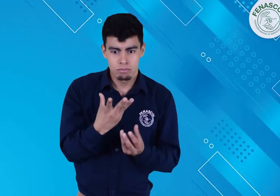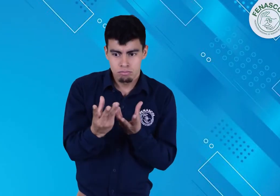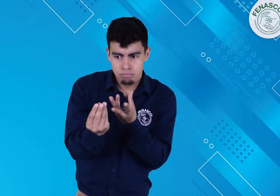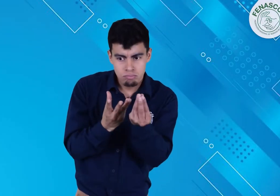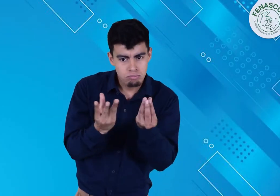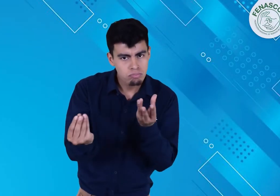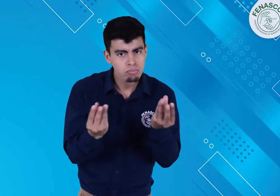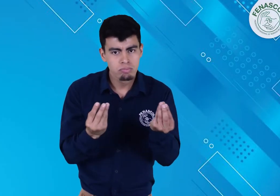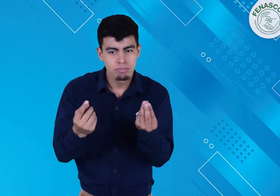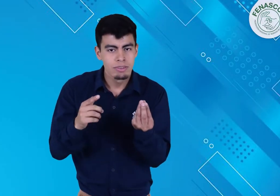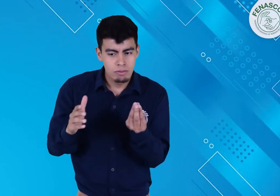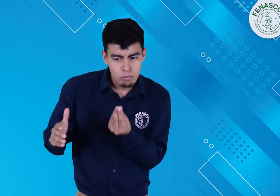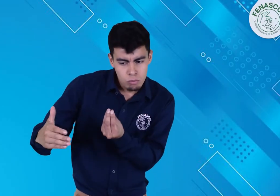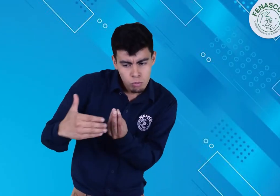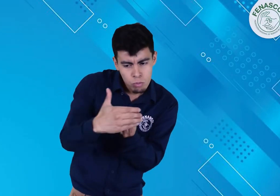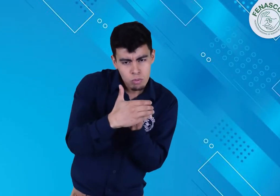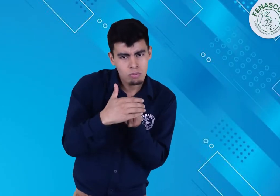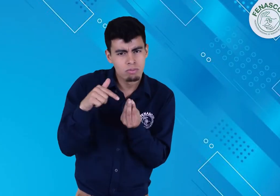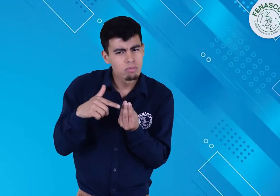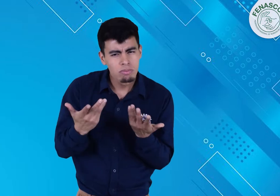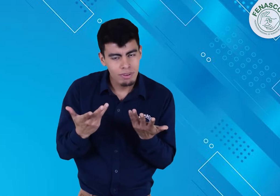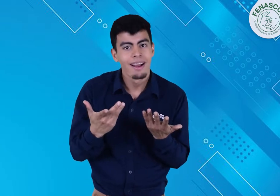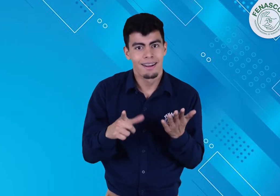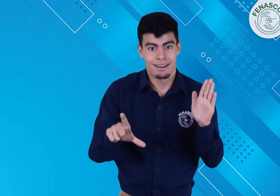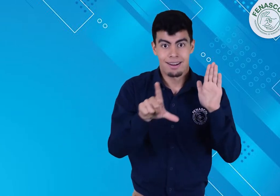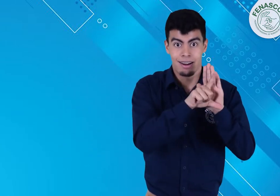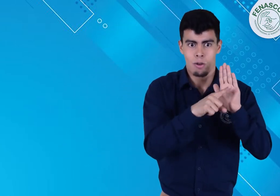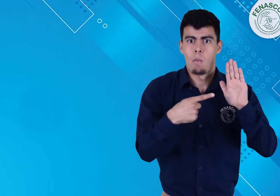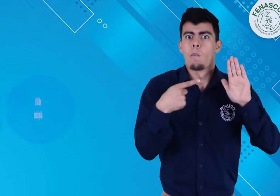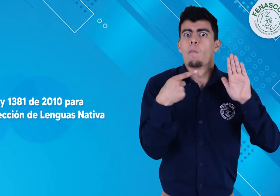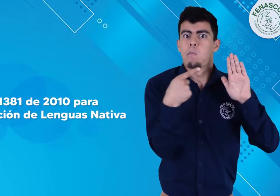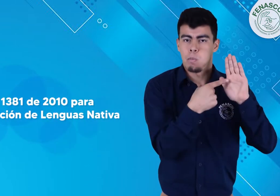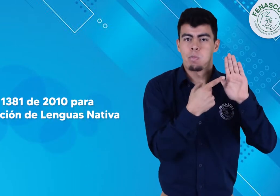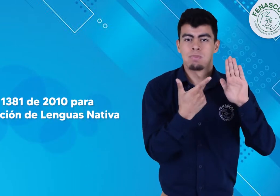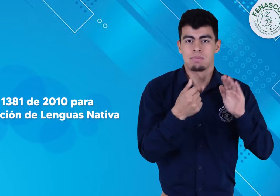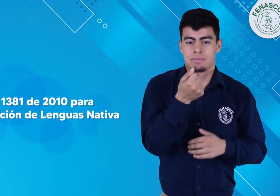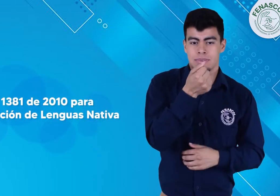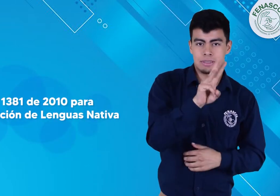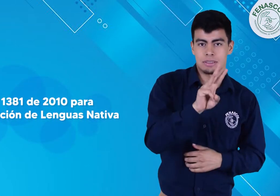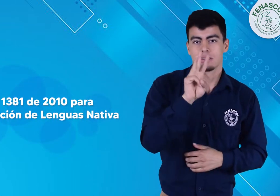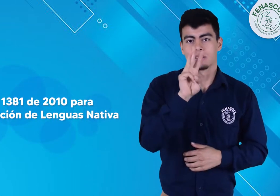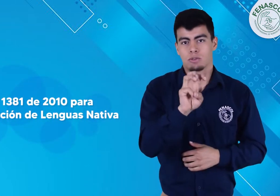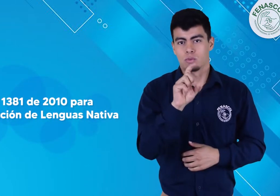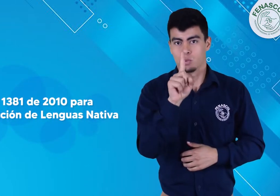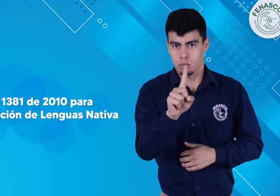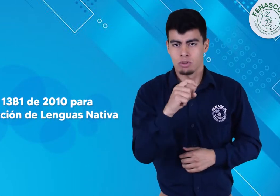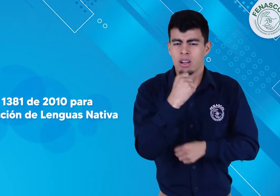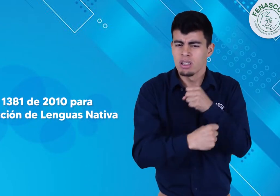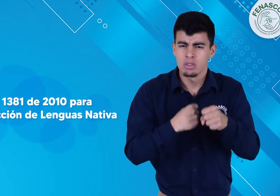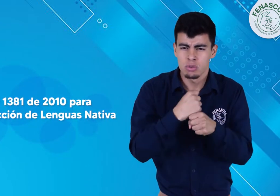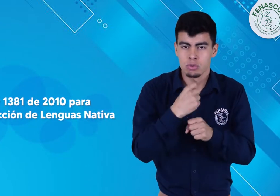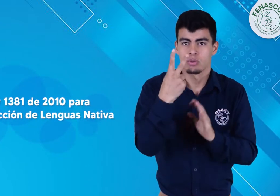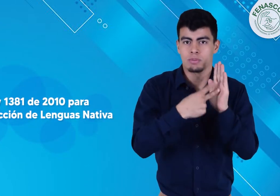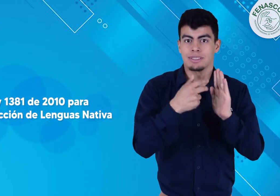Existe una ley para la protección de las lenguas nativas. Esta ley es la 1381 del año 2010.